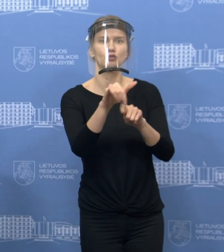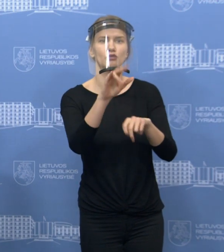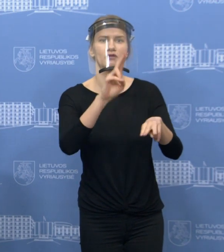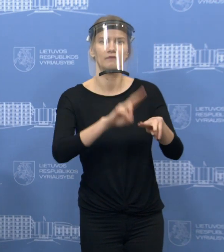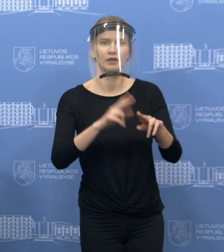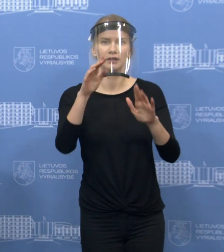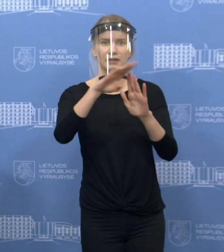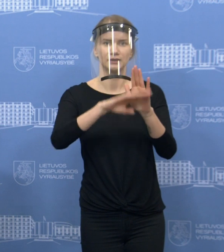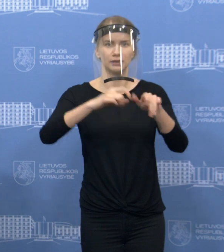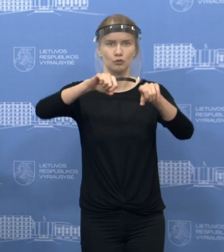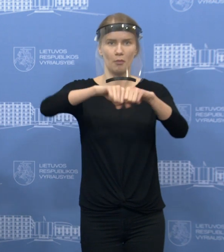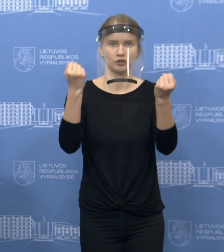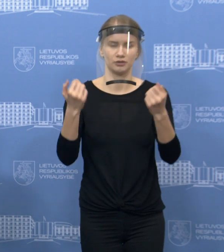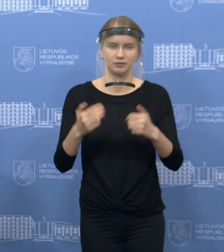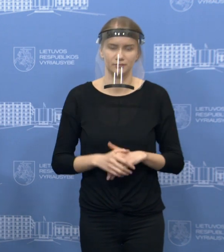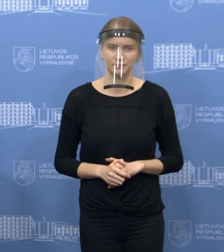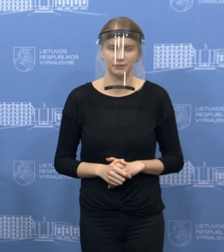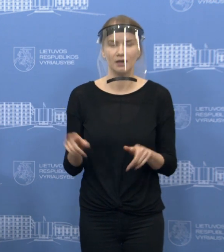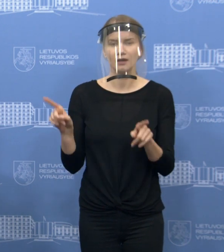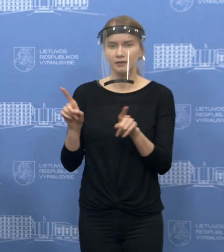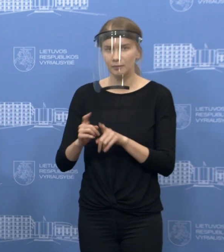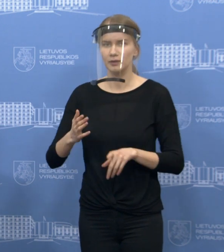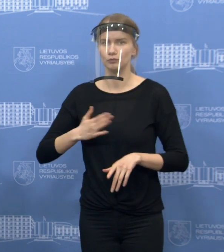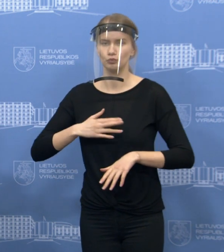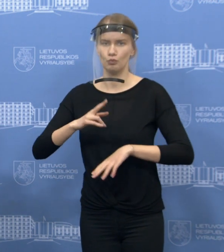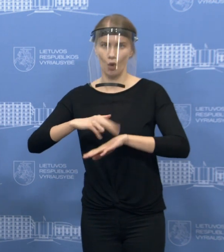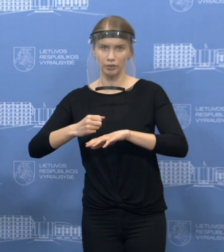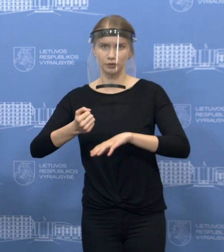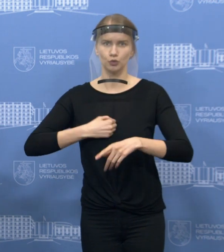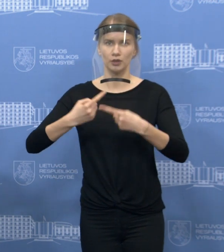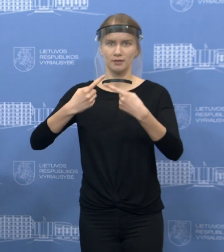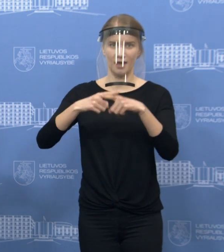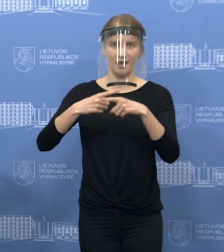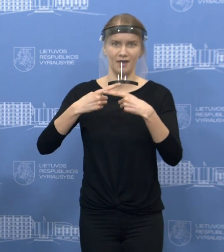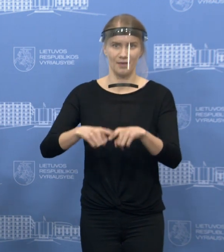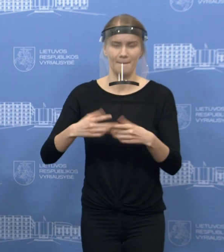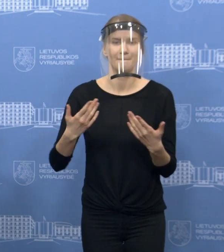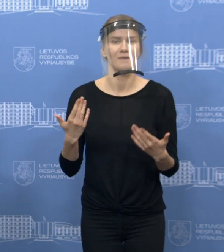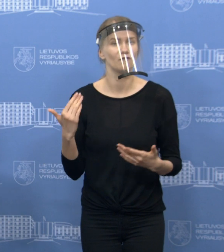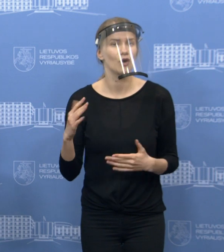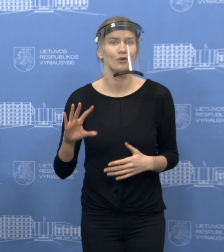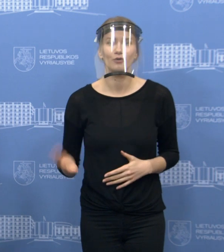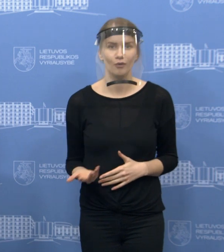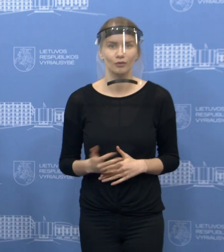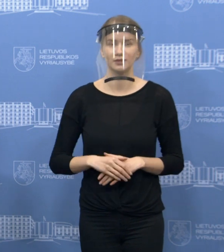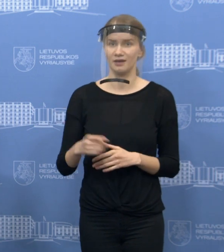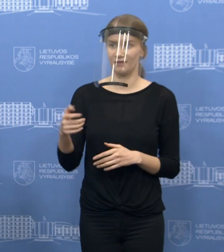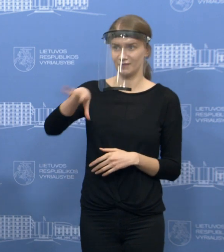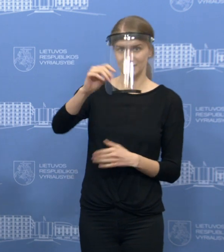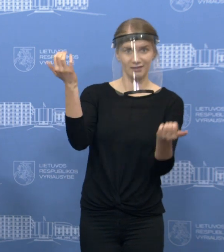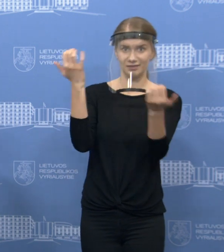policijos turimos technologinės priemonės, kurios iš esmės yra nematomos, tačiau kurios tikrai